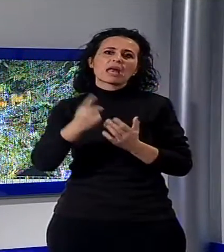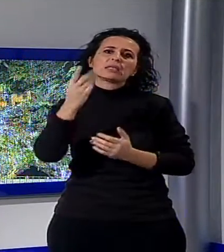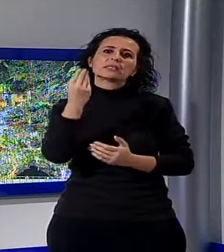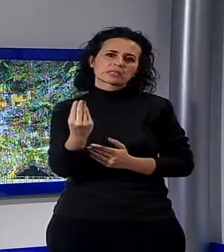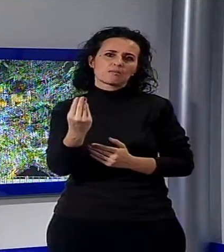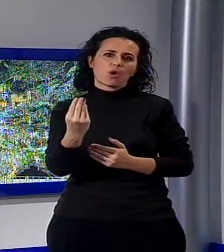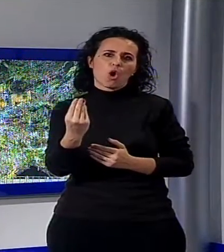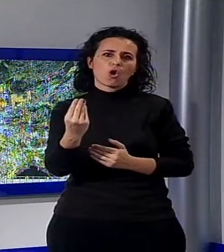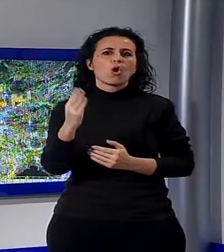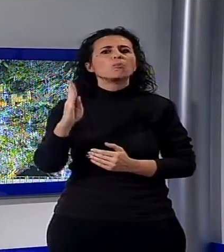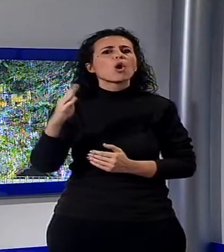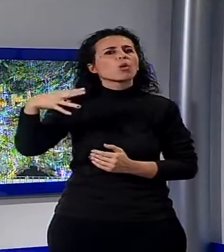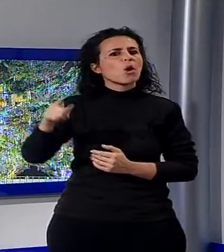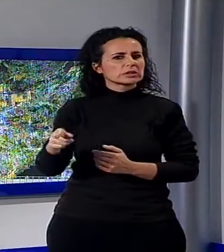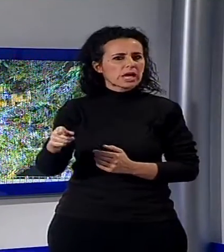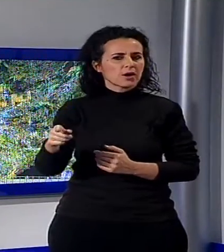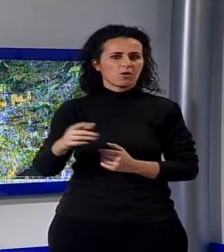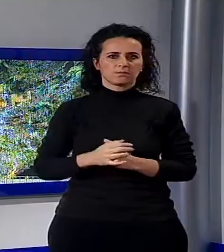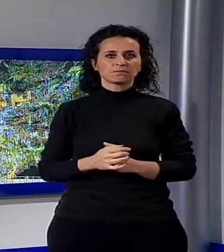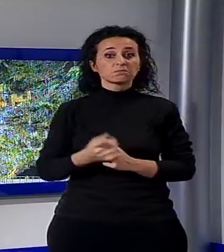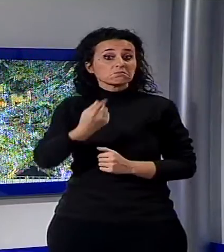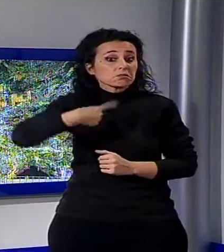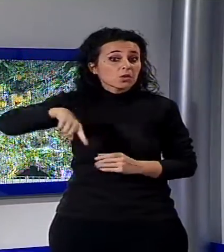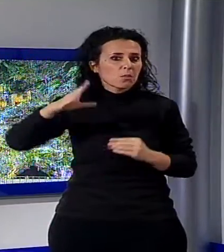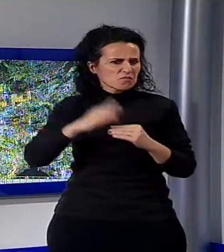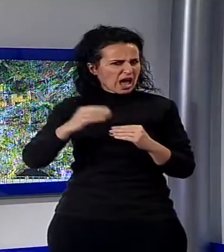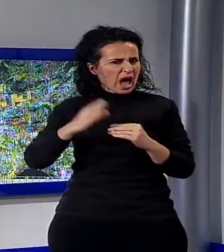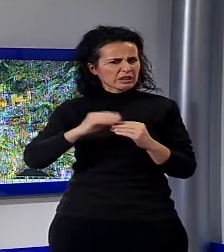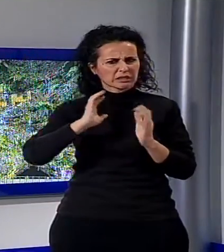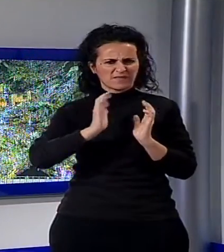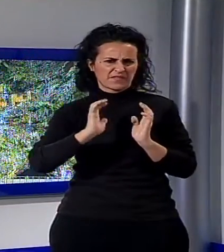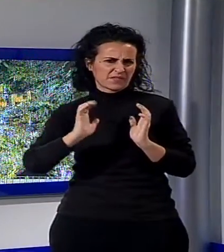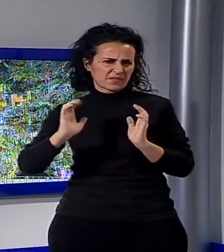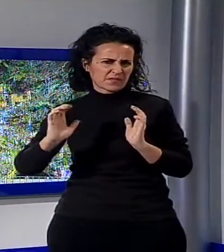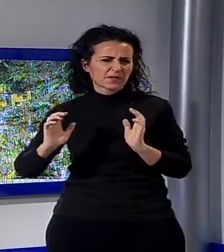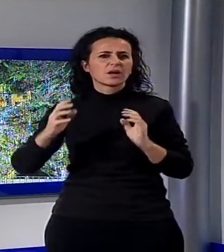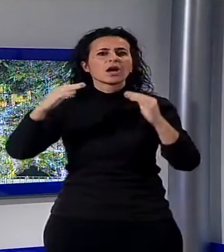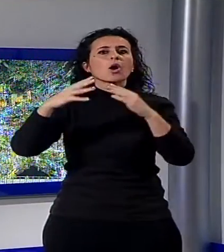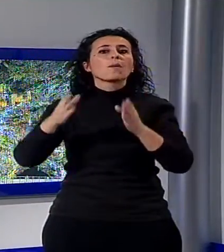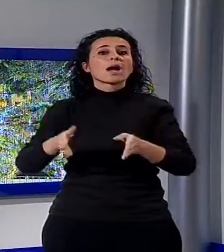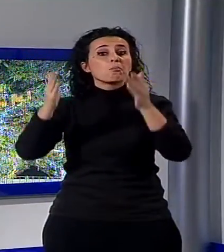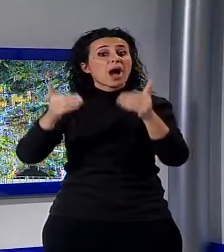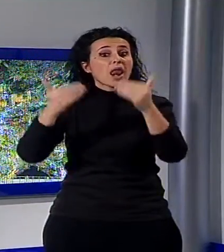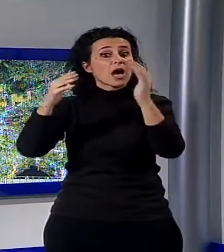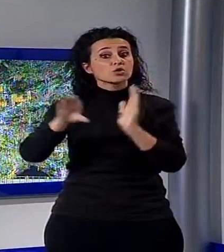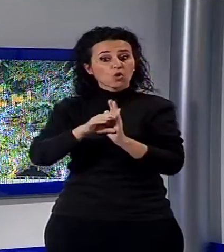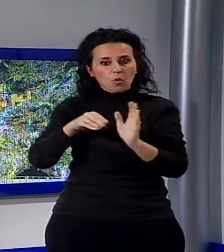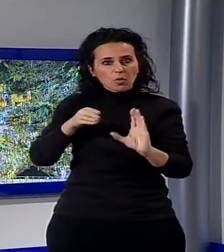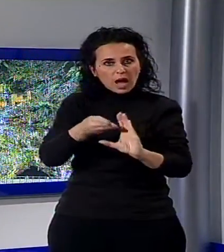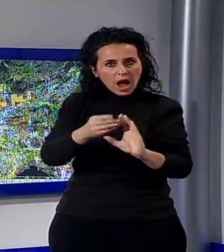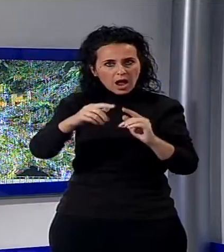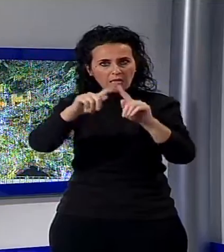mai il paese dei presepi. Ne abbiamo realizzati molti nell'atrio del Palazzo Comunale, nel